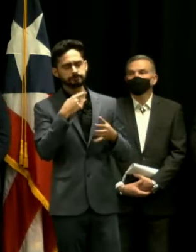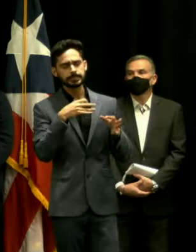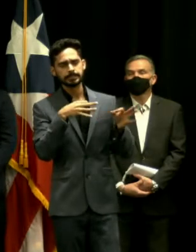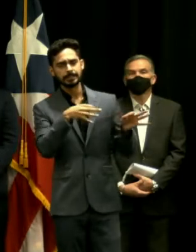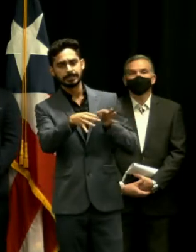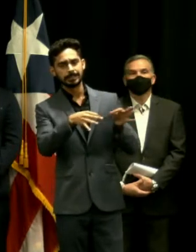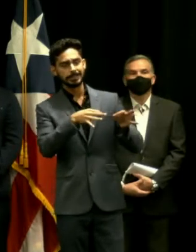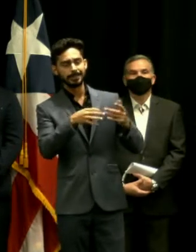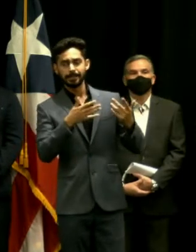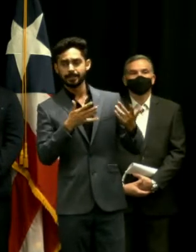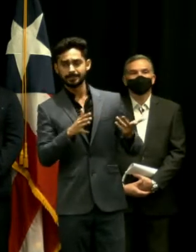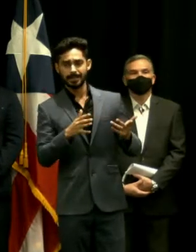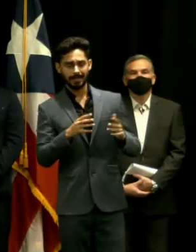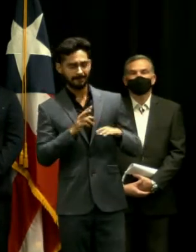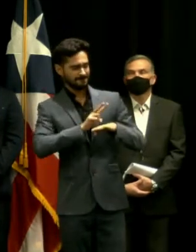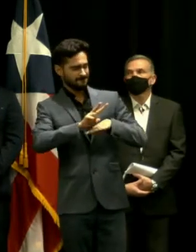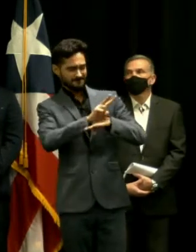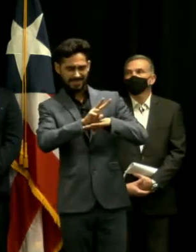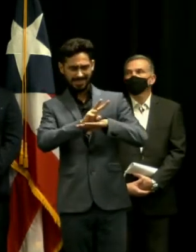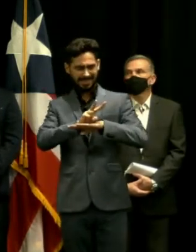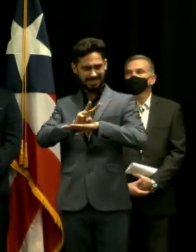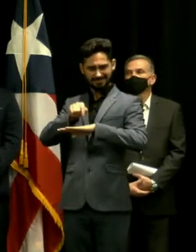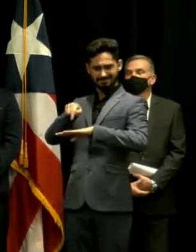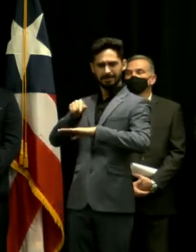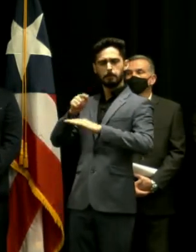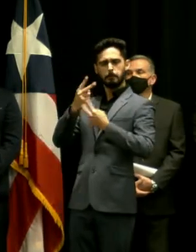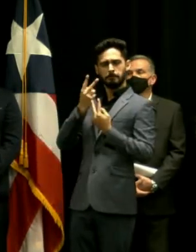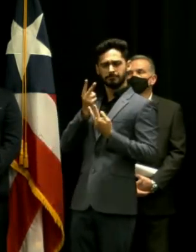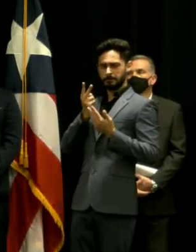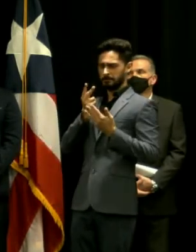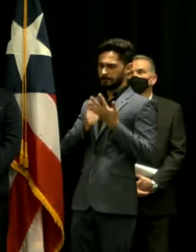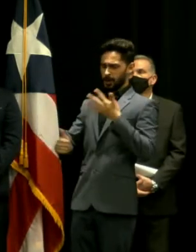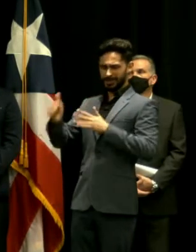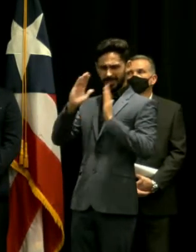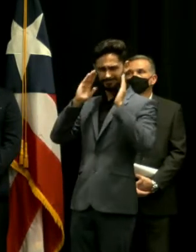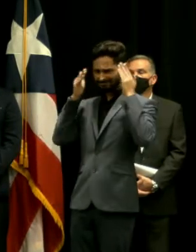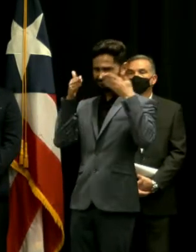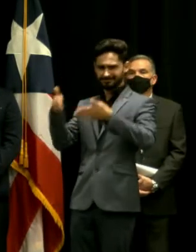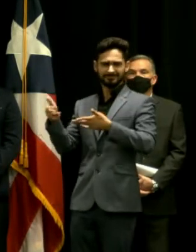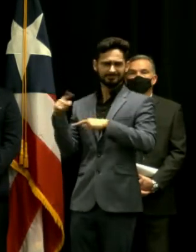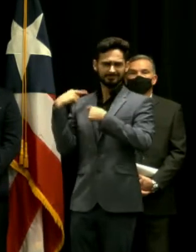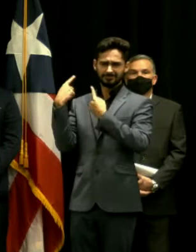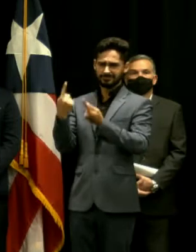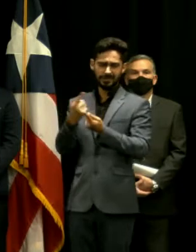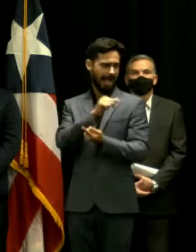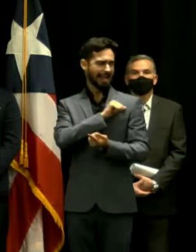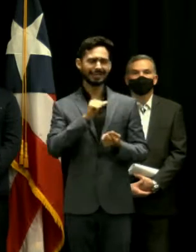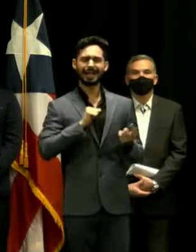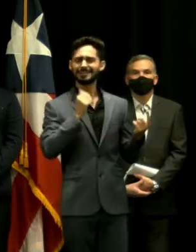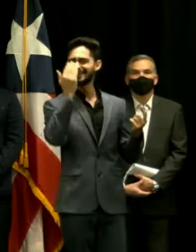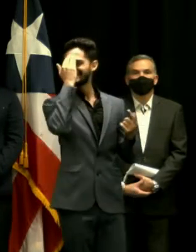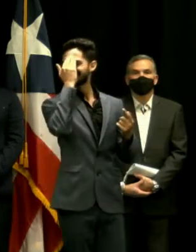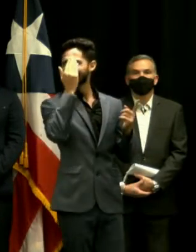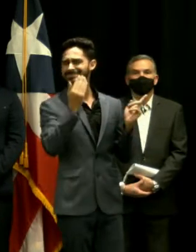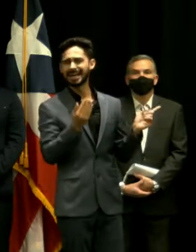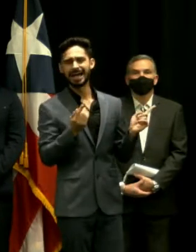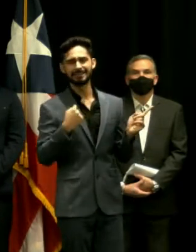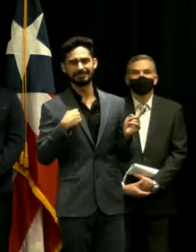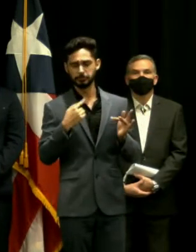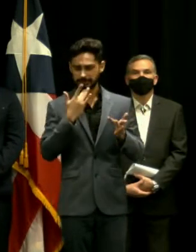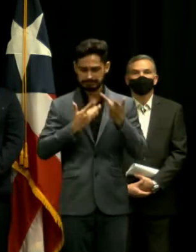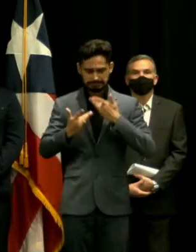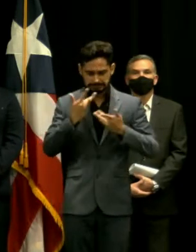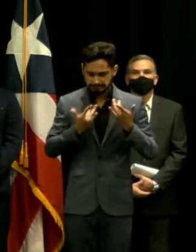sin precedentes a Vieques y el alcalde puede dar fe o sea estamos haciendo de tripas corazones